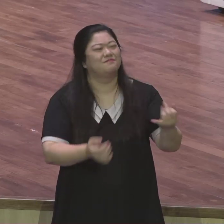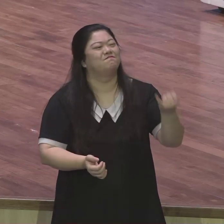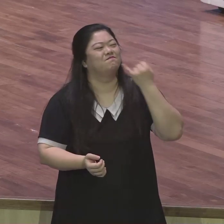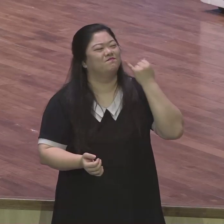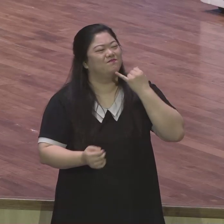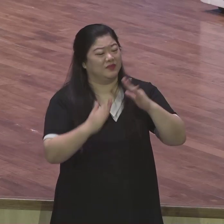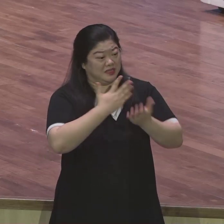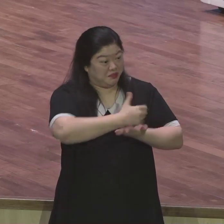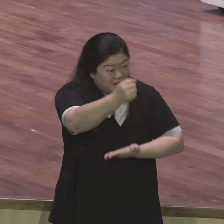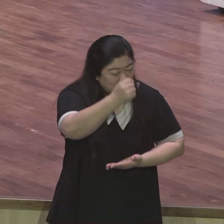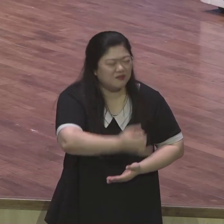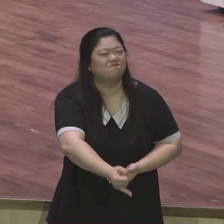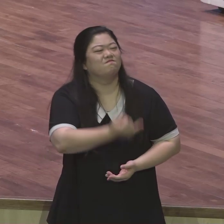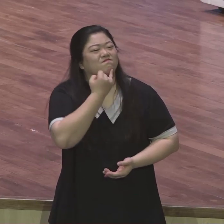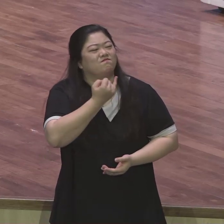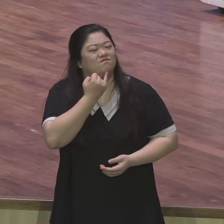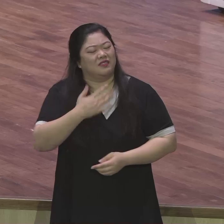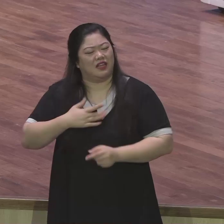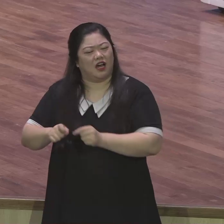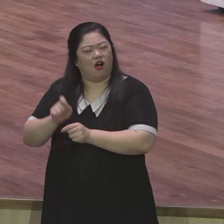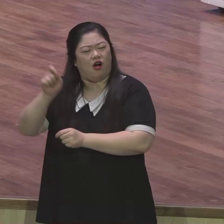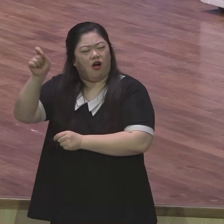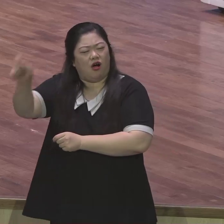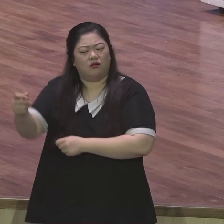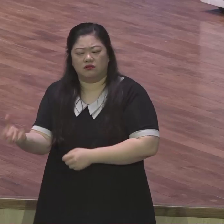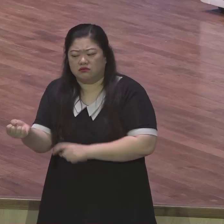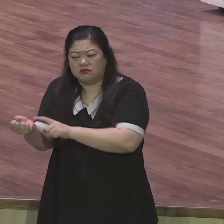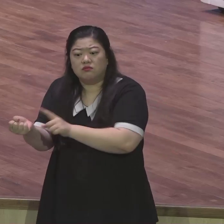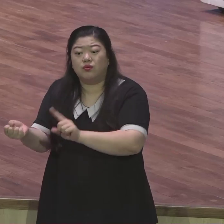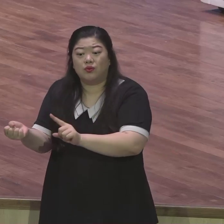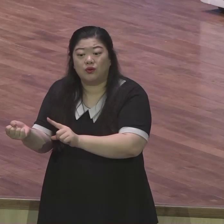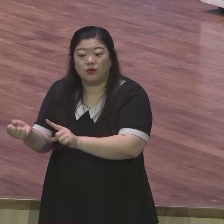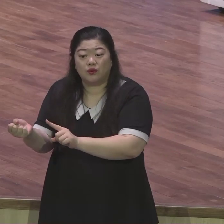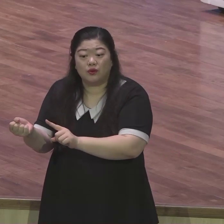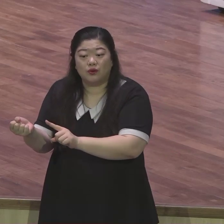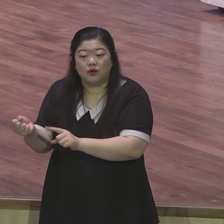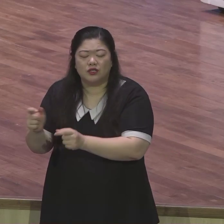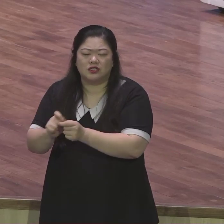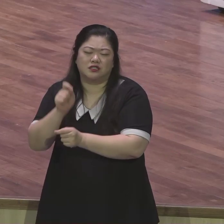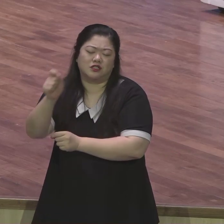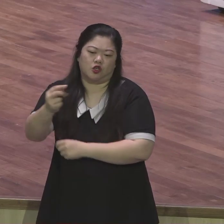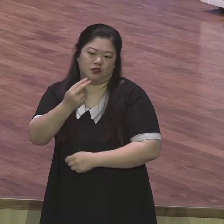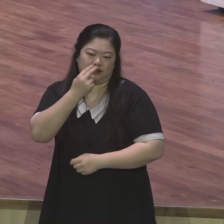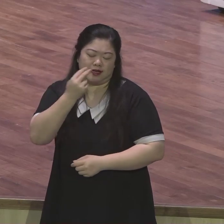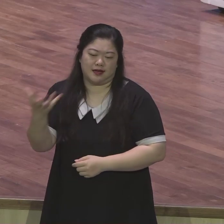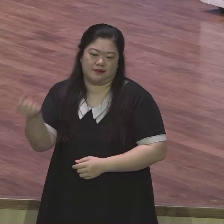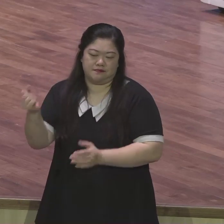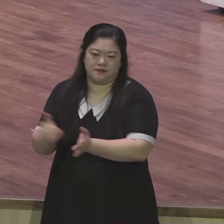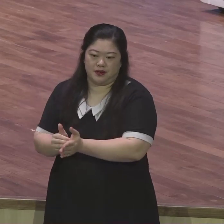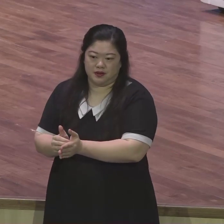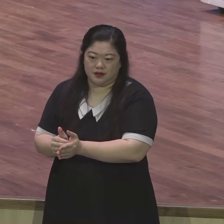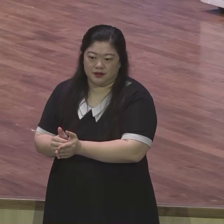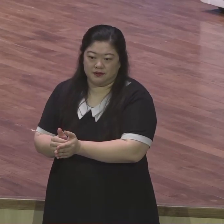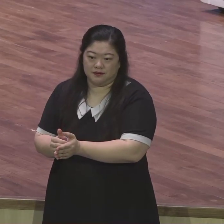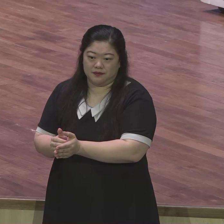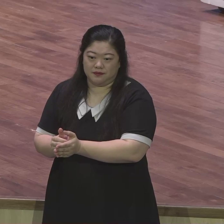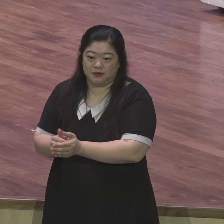영원한 소유는 예수 그리스도의 생명입니다 다른 것은 다 빼앗아가도 예수 그리스도의 생명은